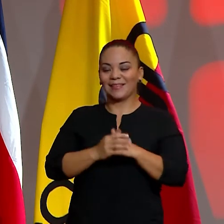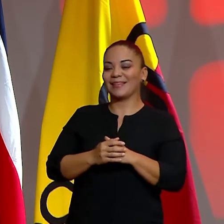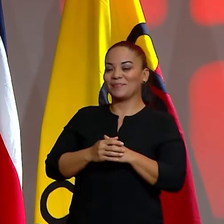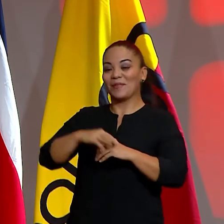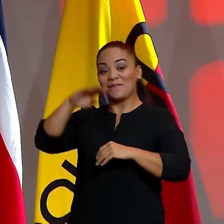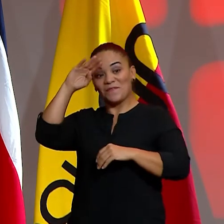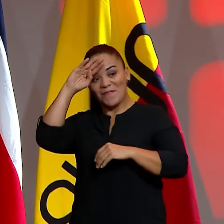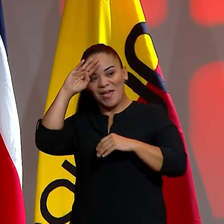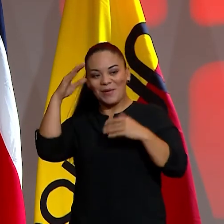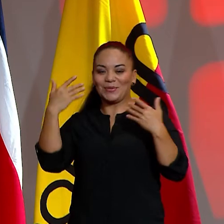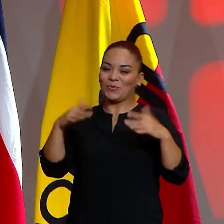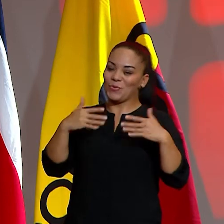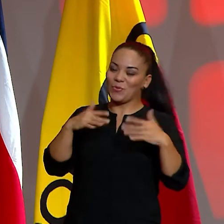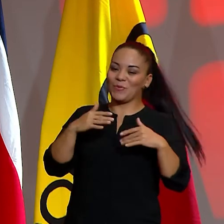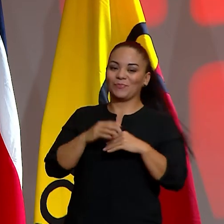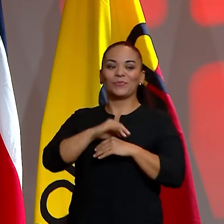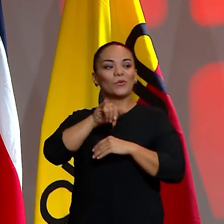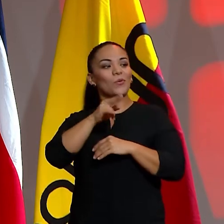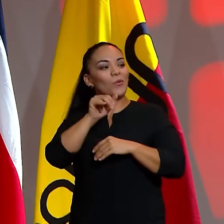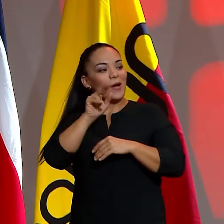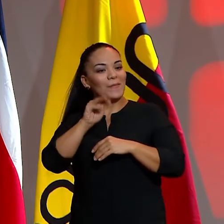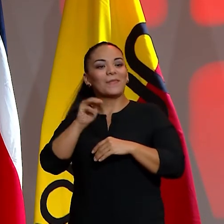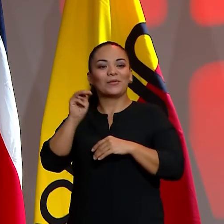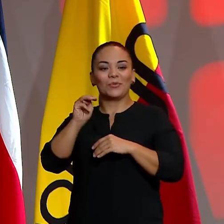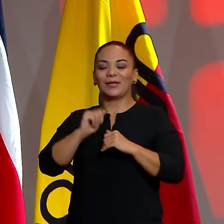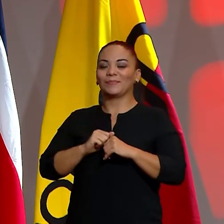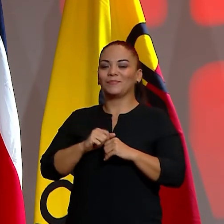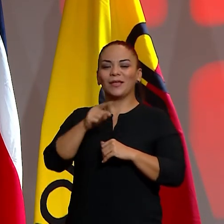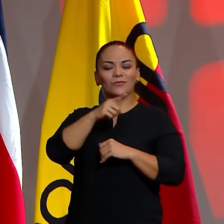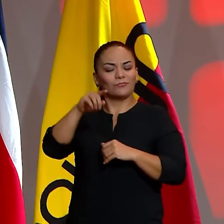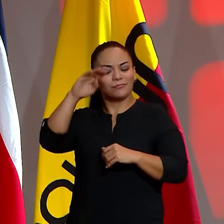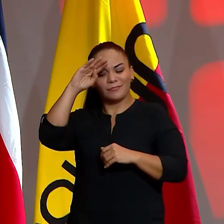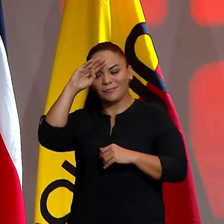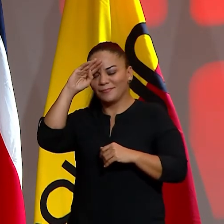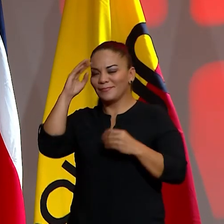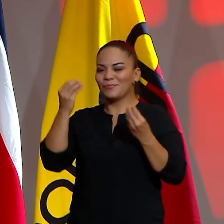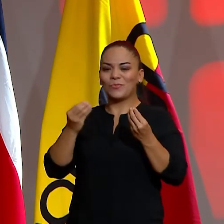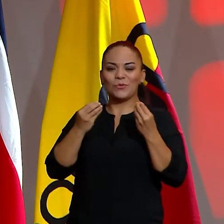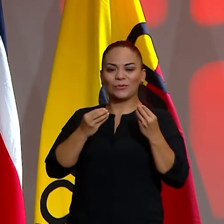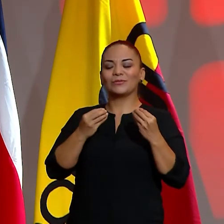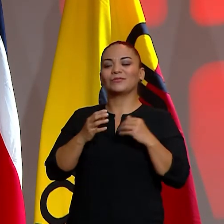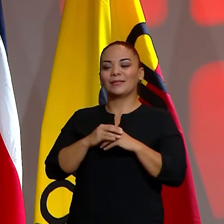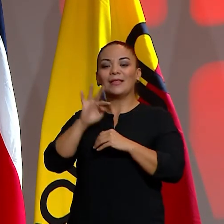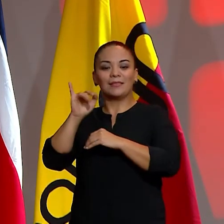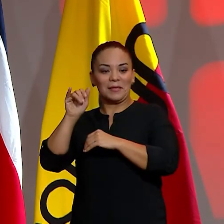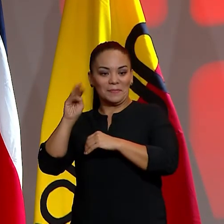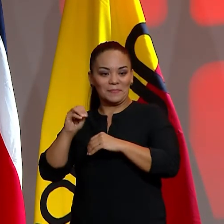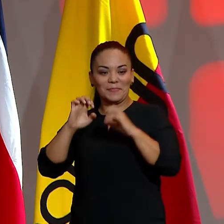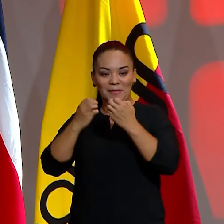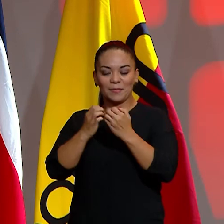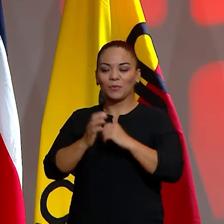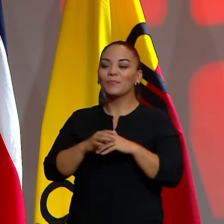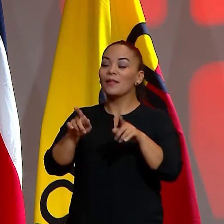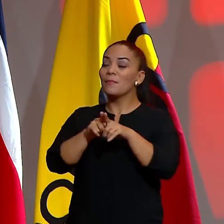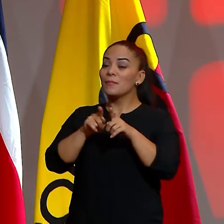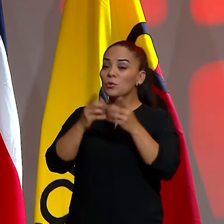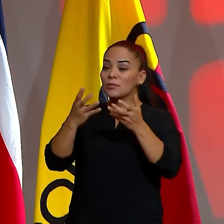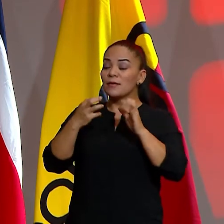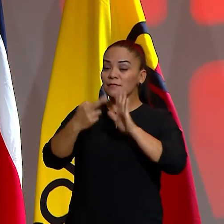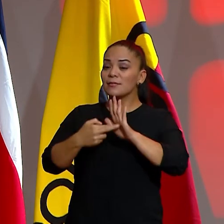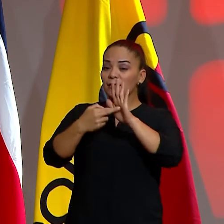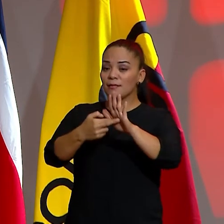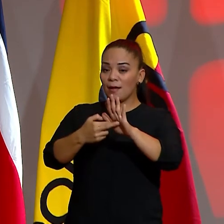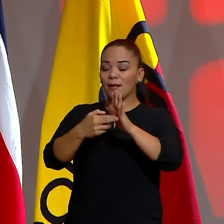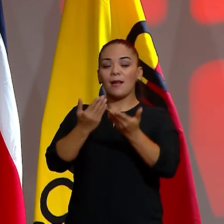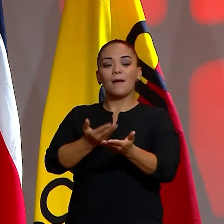superfiebres incondicionales, Juan Manuel, por cierto, ellos superfiebres incondicionales del team. También quise resaltar el